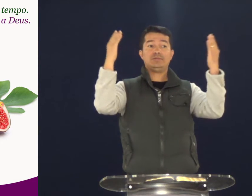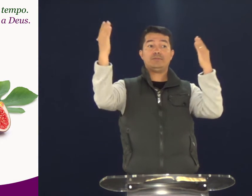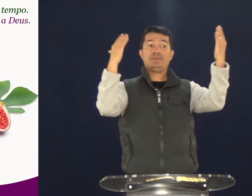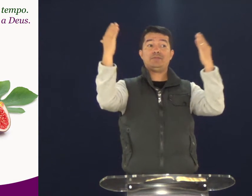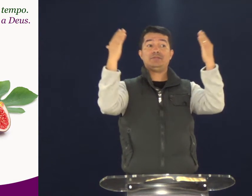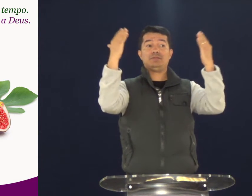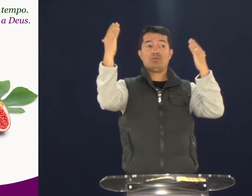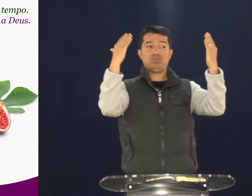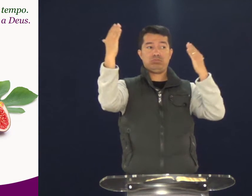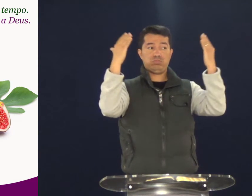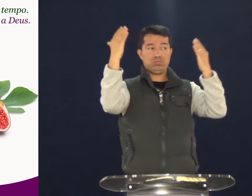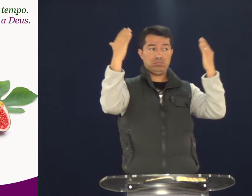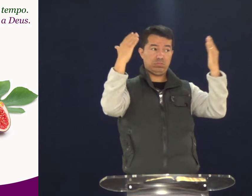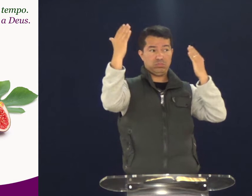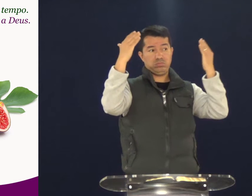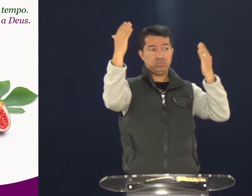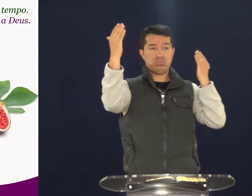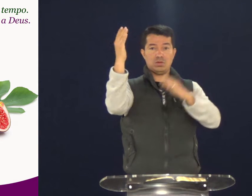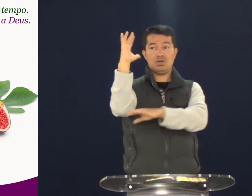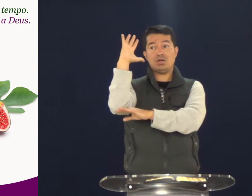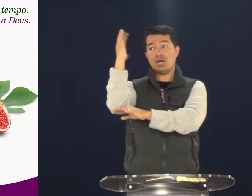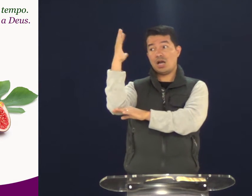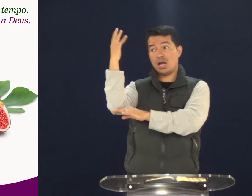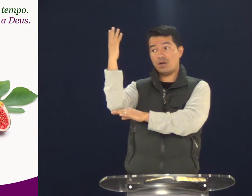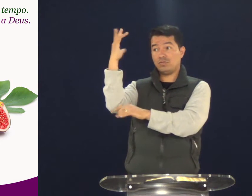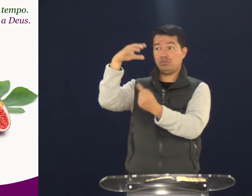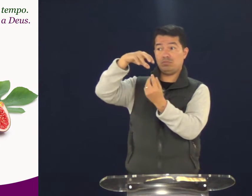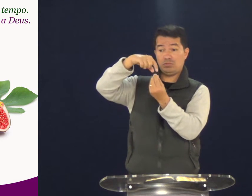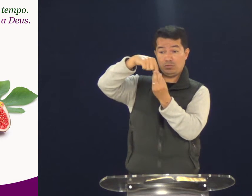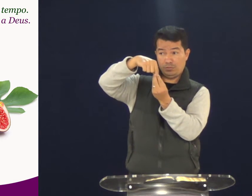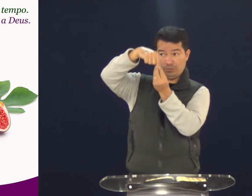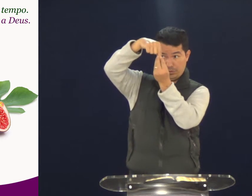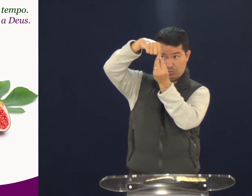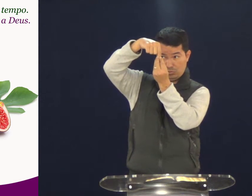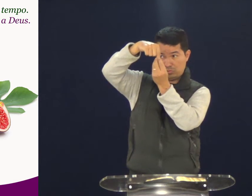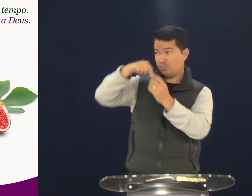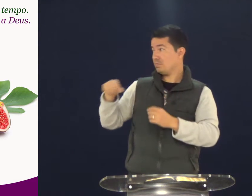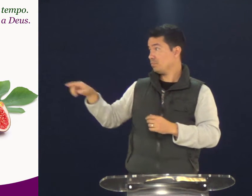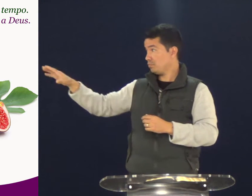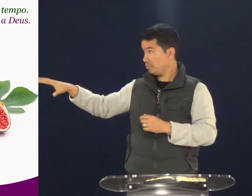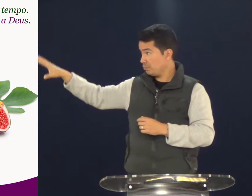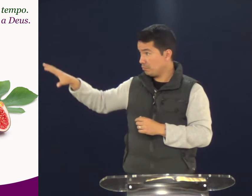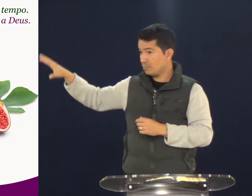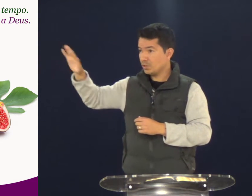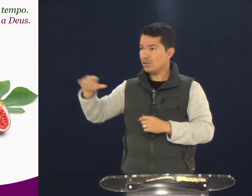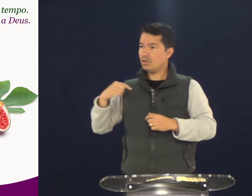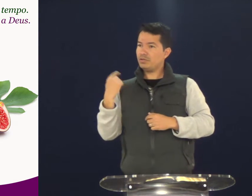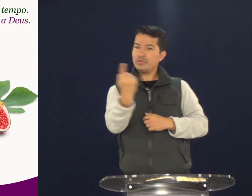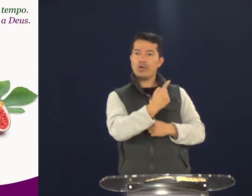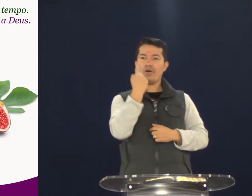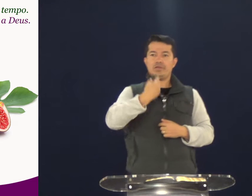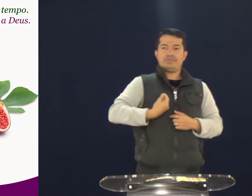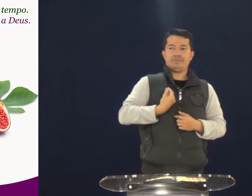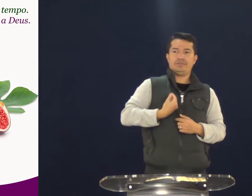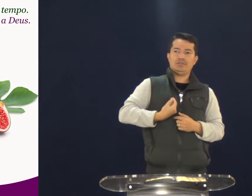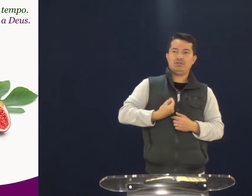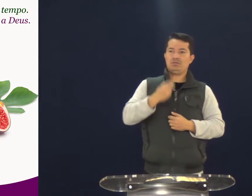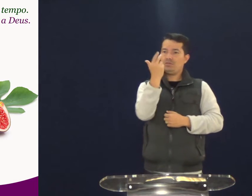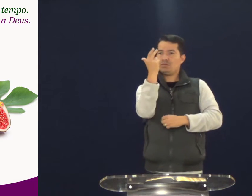Eu quero mostrar a você uma comparação. Uma árvore de figo. Então, a nossa